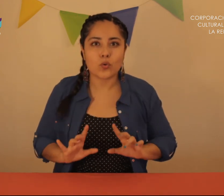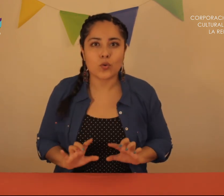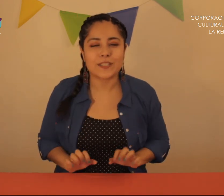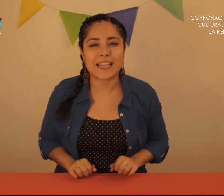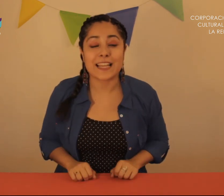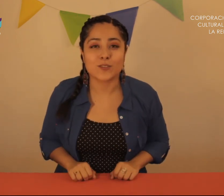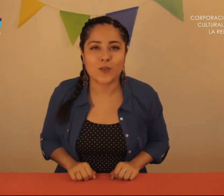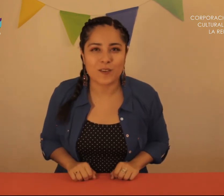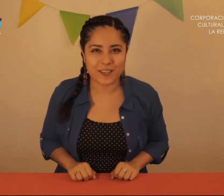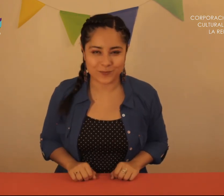Se lanzó a llover